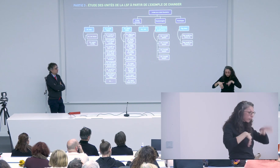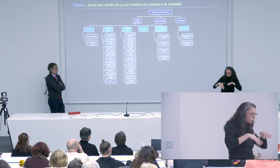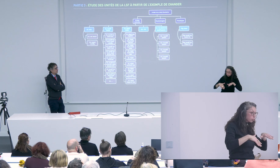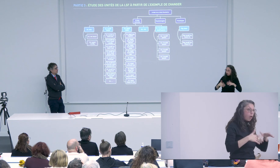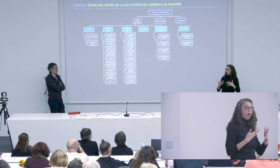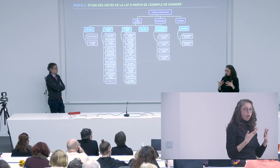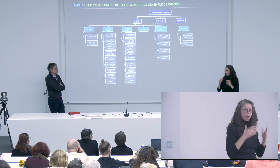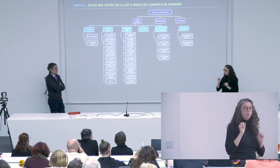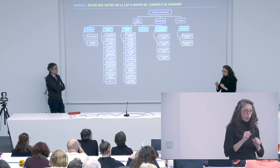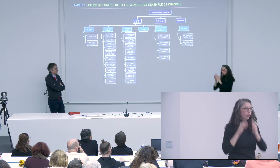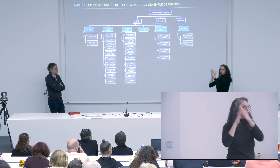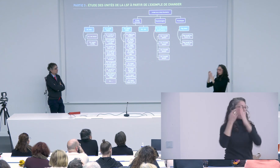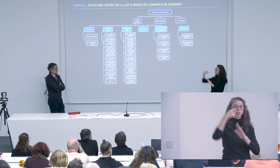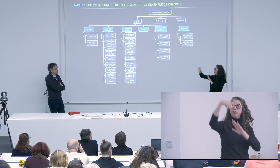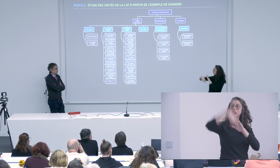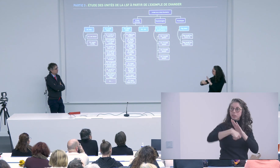concrétise quelque chose